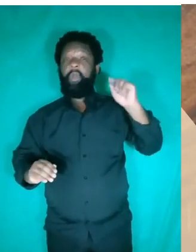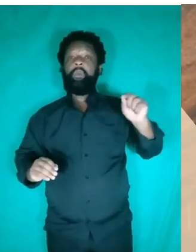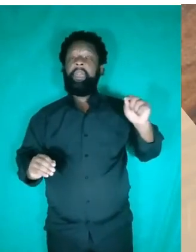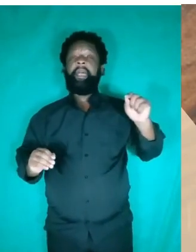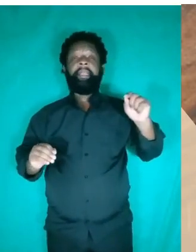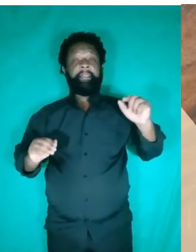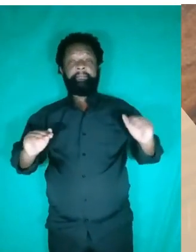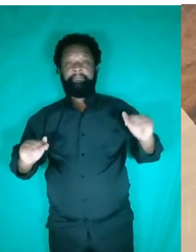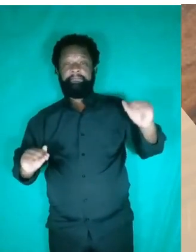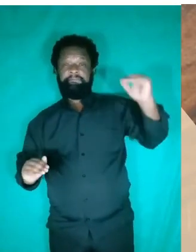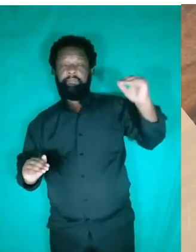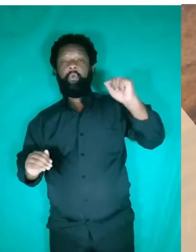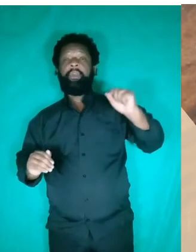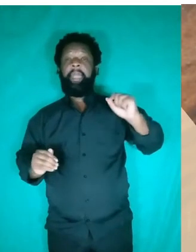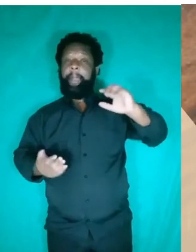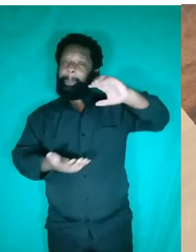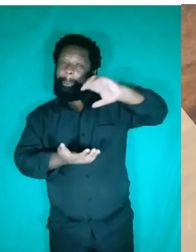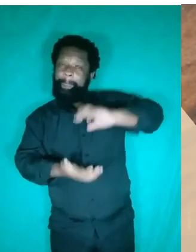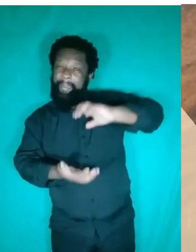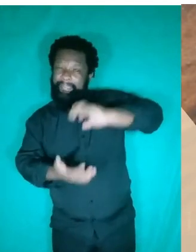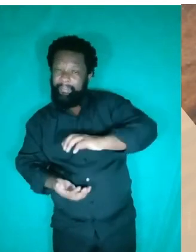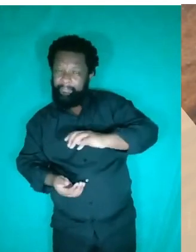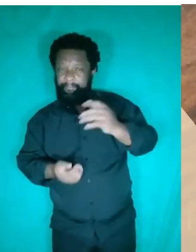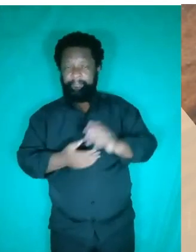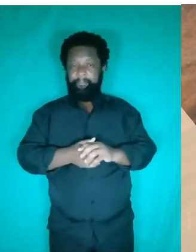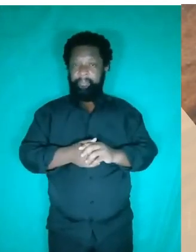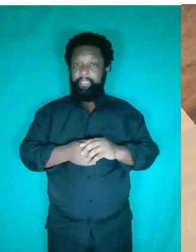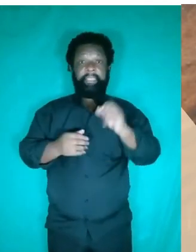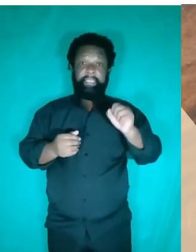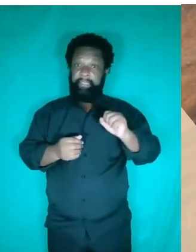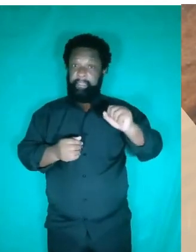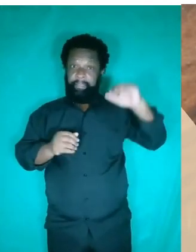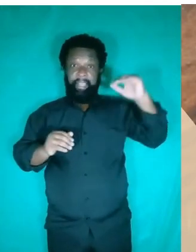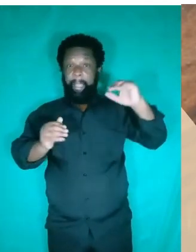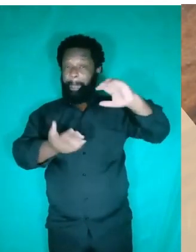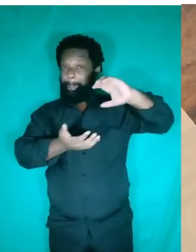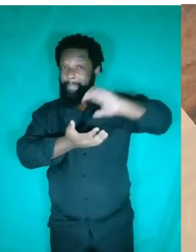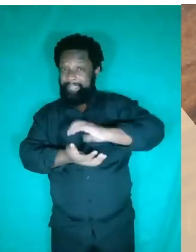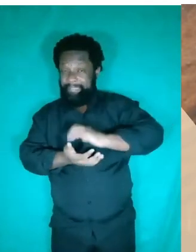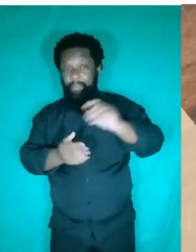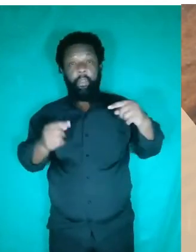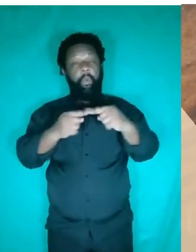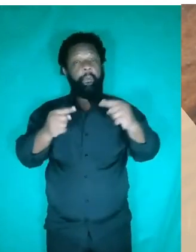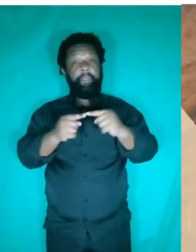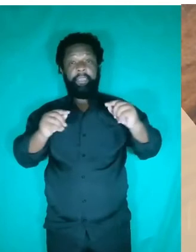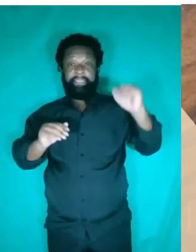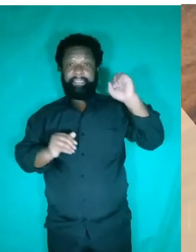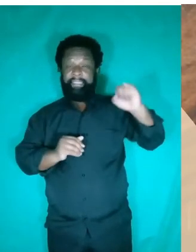diretamente proporcional ao incremento de pressão que você vai ter. A diferença de pressão entre eles é diretamente proporcional ao produto